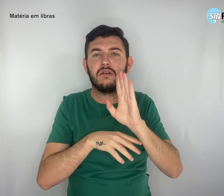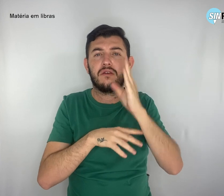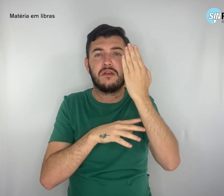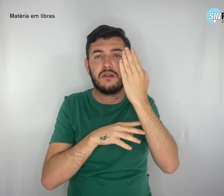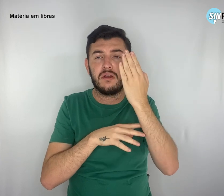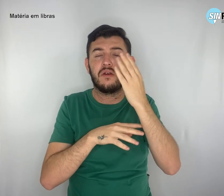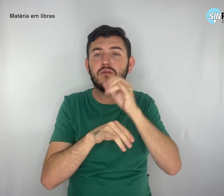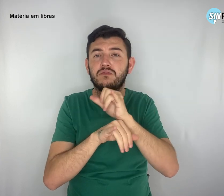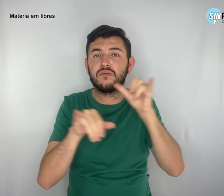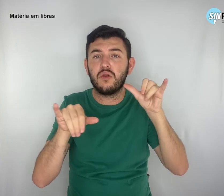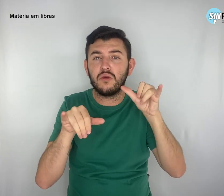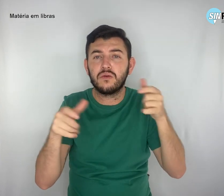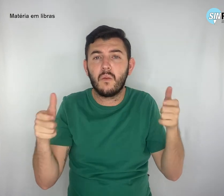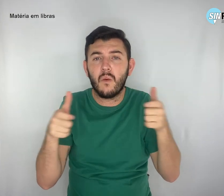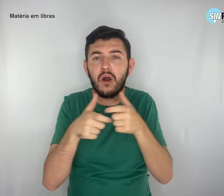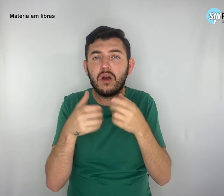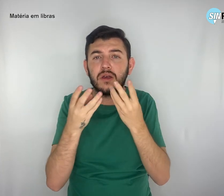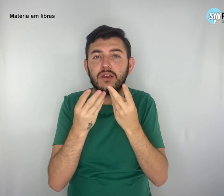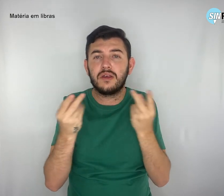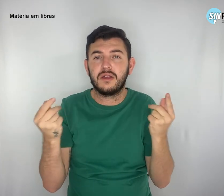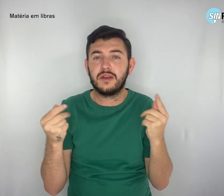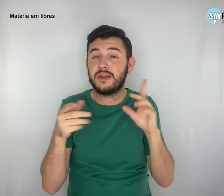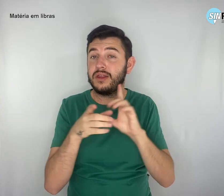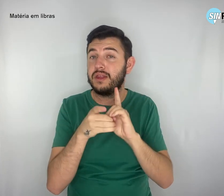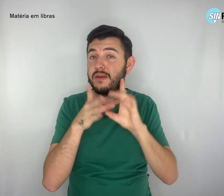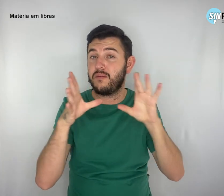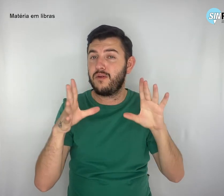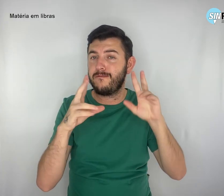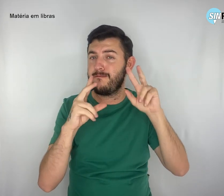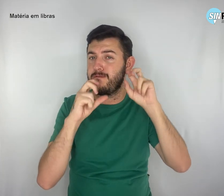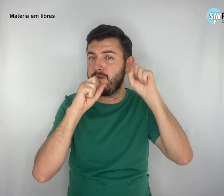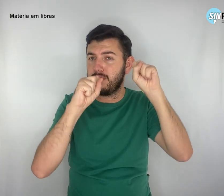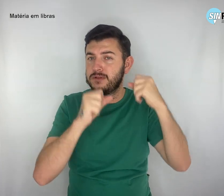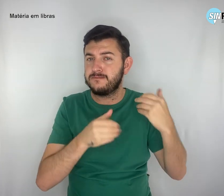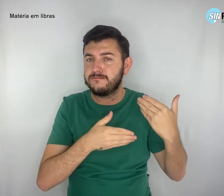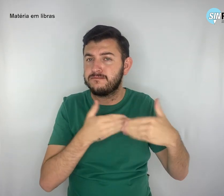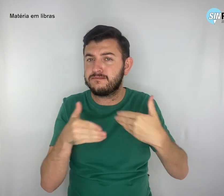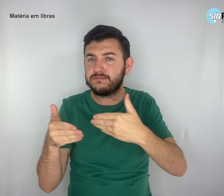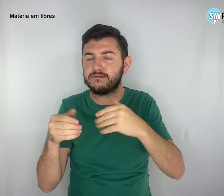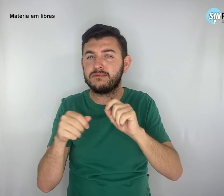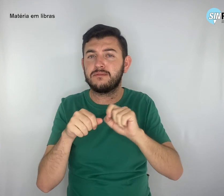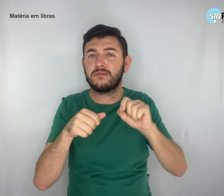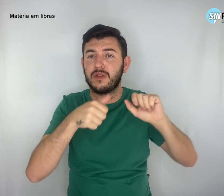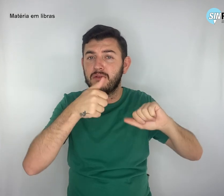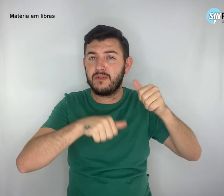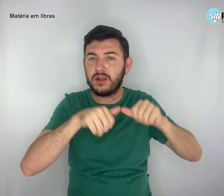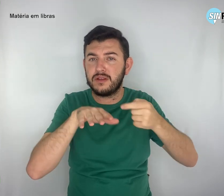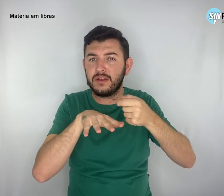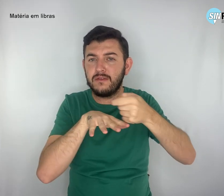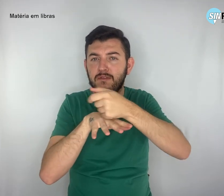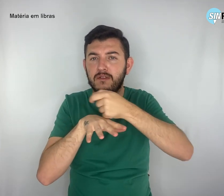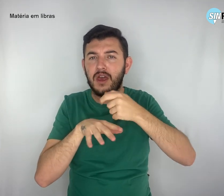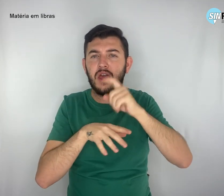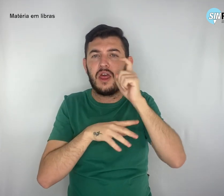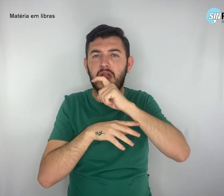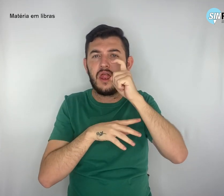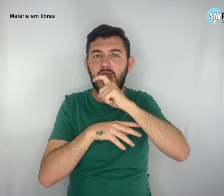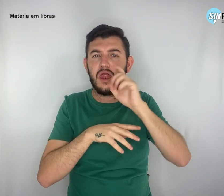Uma breve análise do papel das fake news na recente história do país mostra que